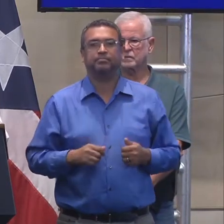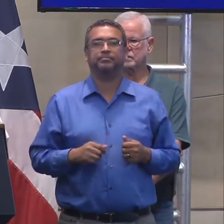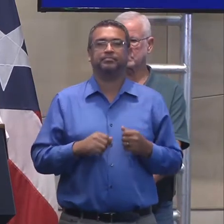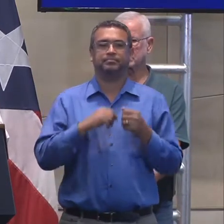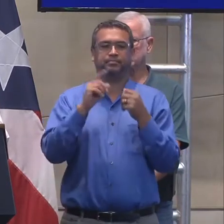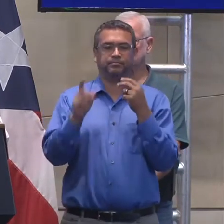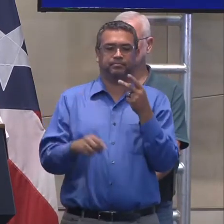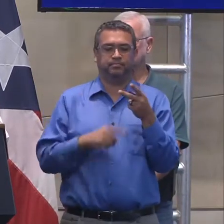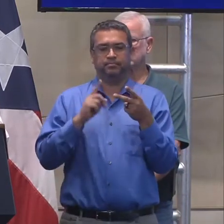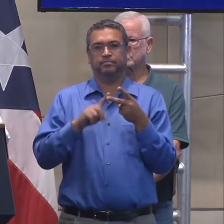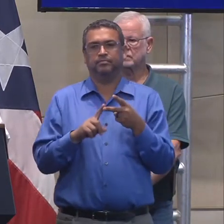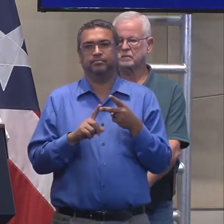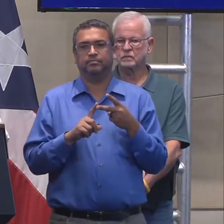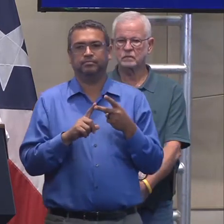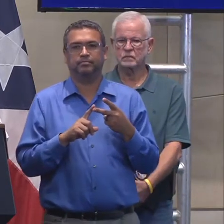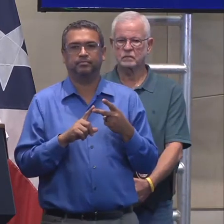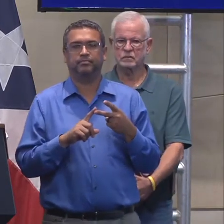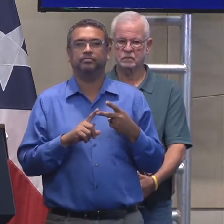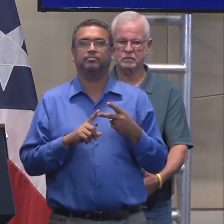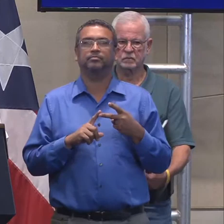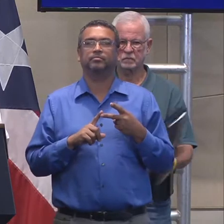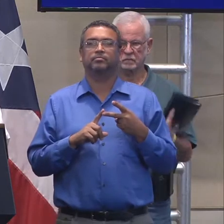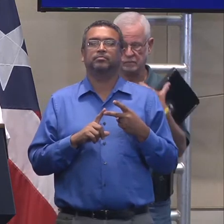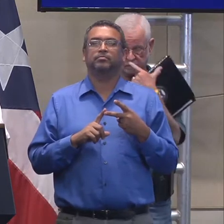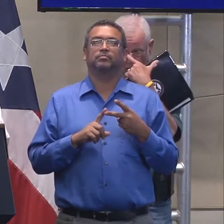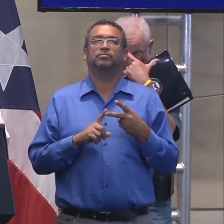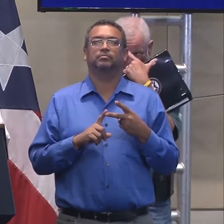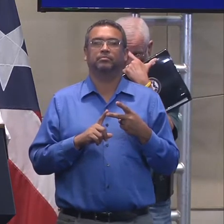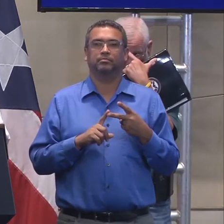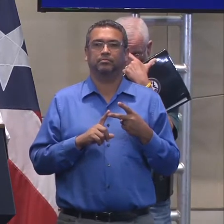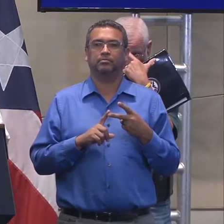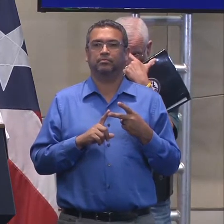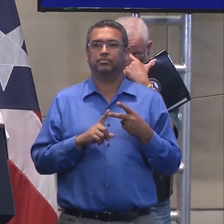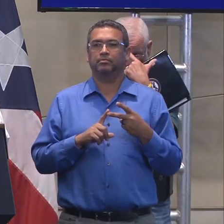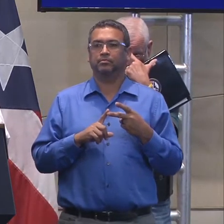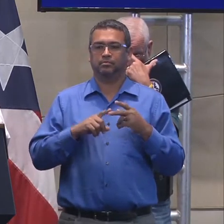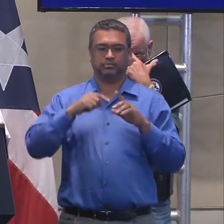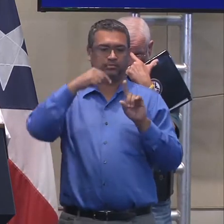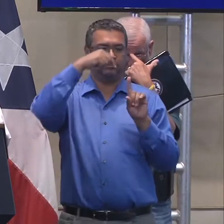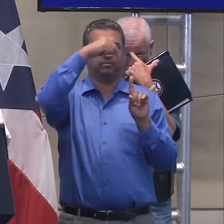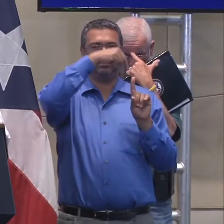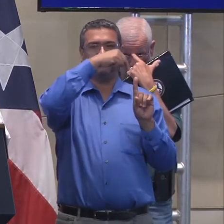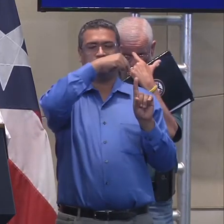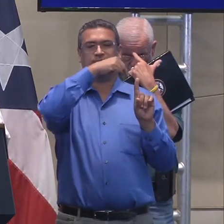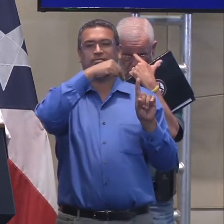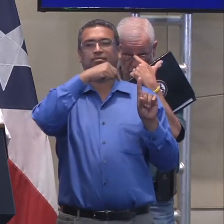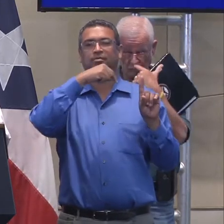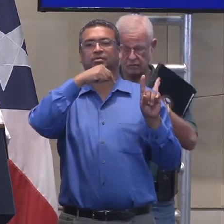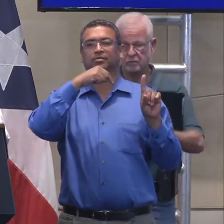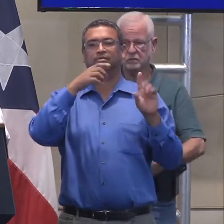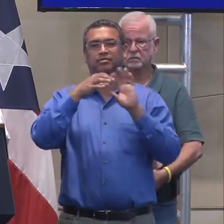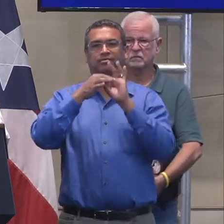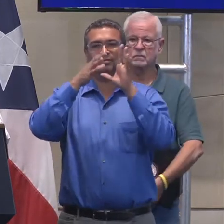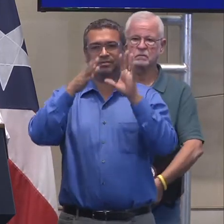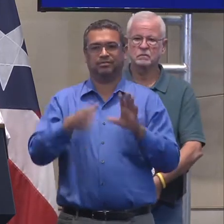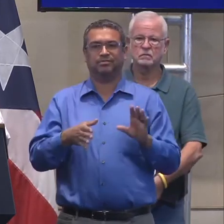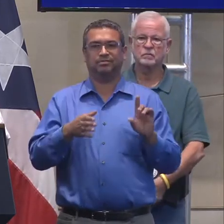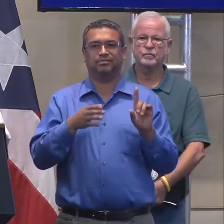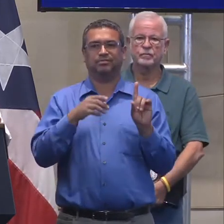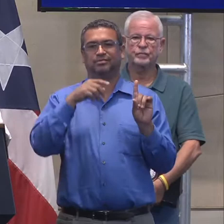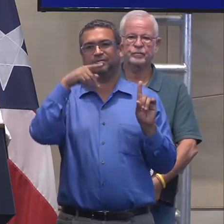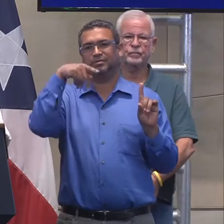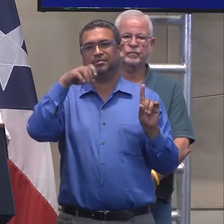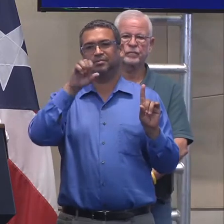área, ¿verdad?, particularmente el State Coordinator, Héctor Pesquera, donde nos podían ayudar con